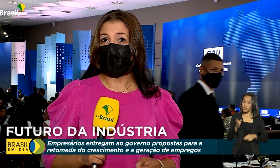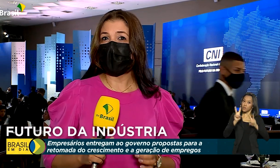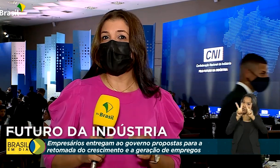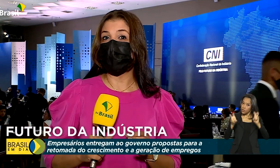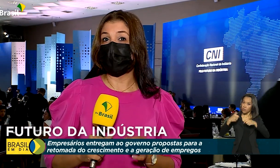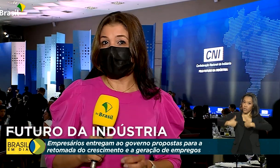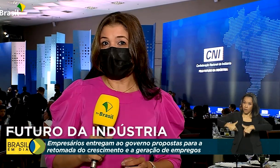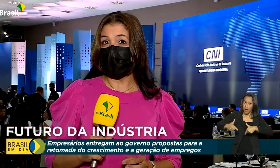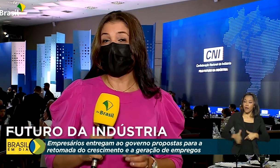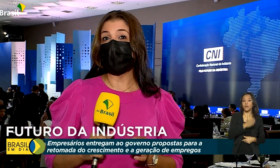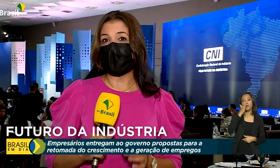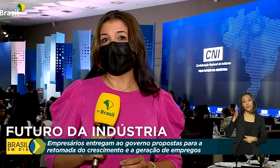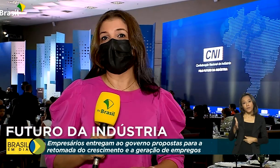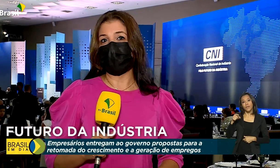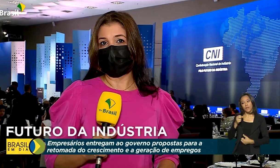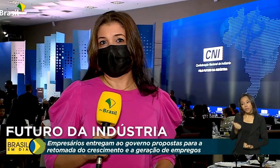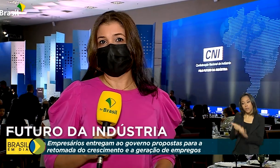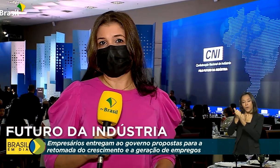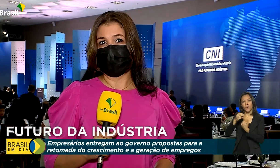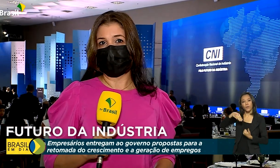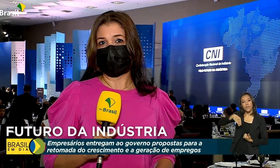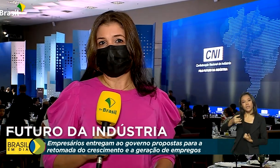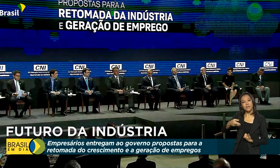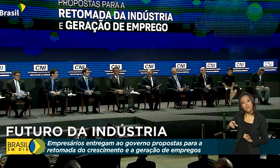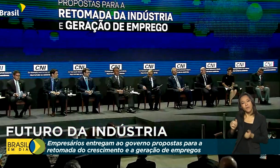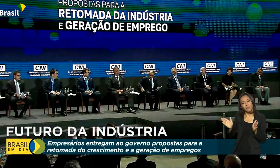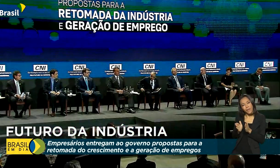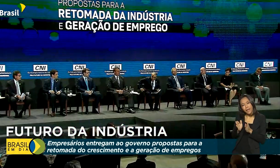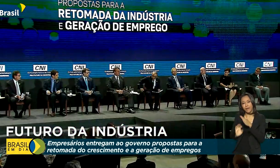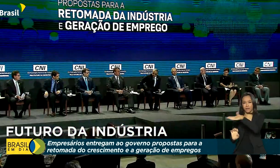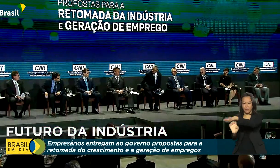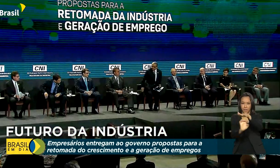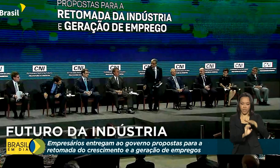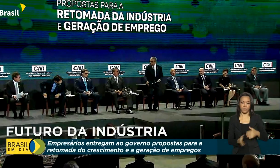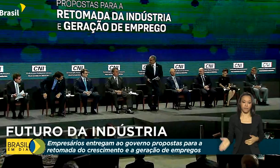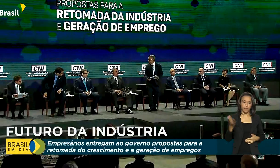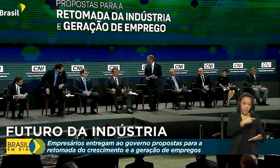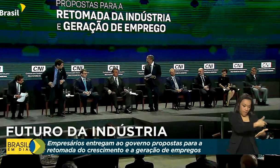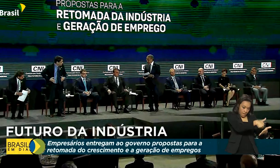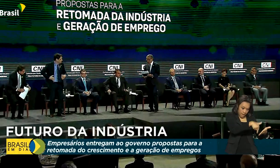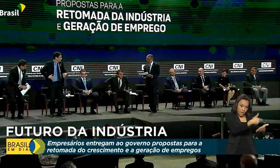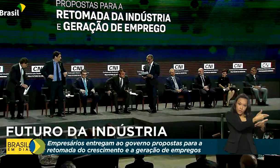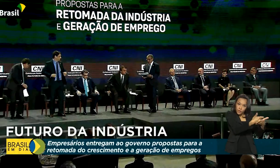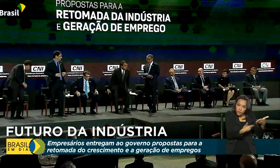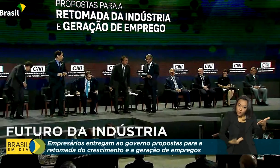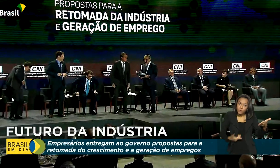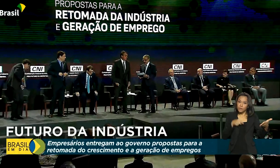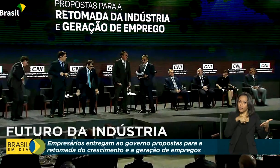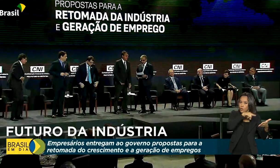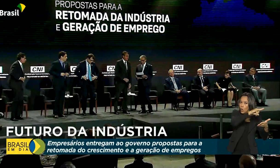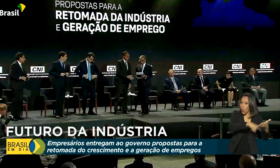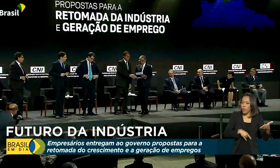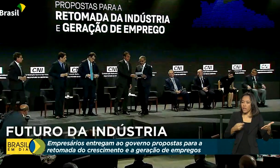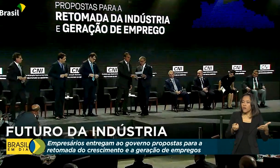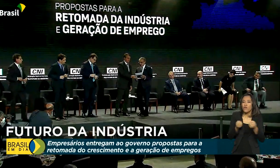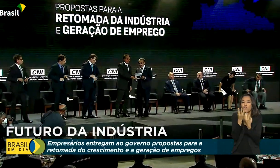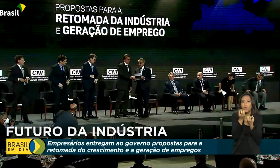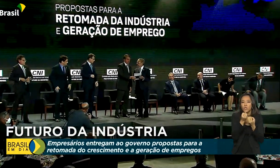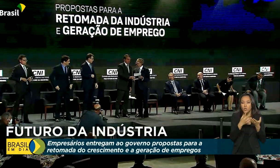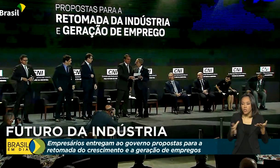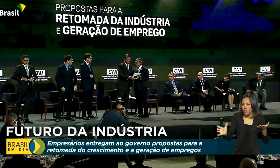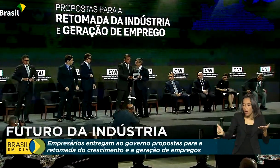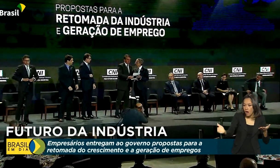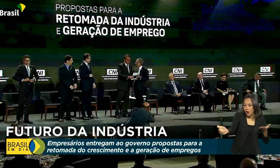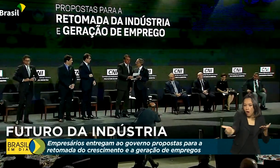trabalho e para as micro e pequenas empresas. O documento, que foi elaborado a partir de dados coletados das